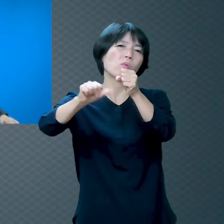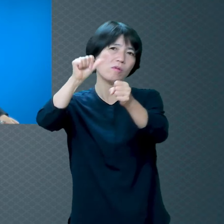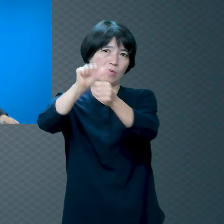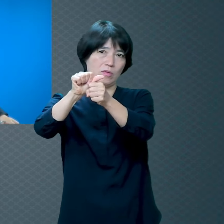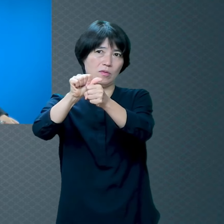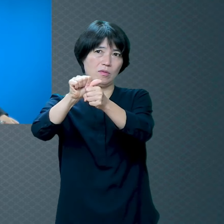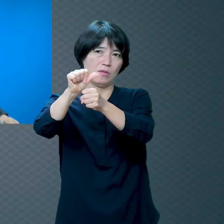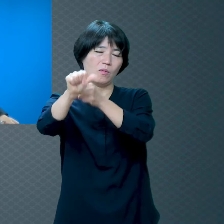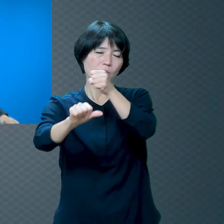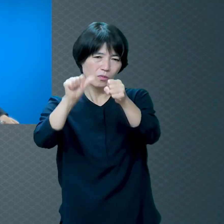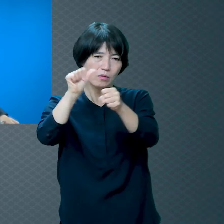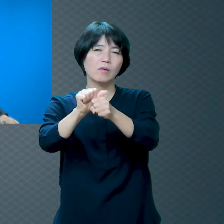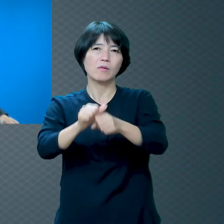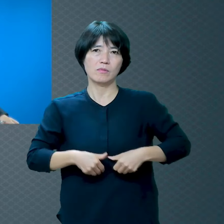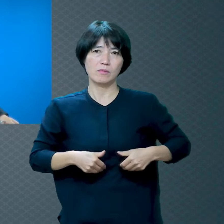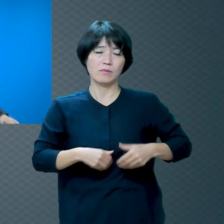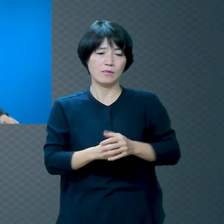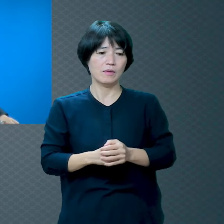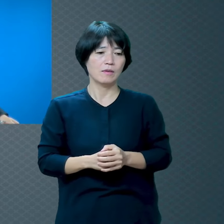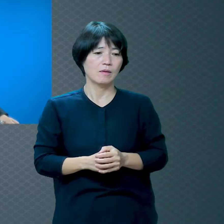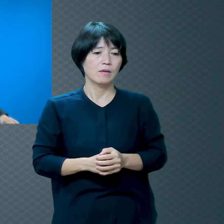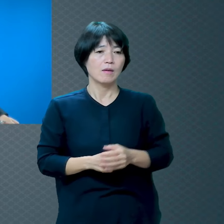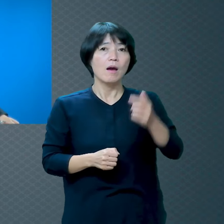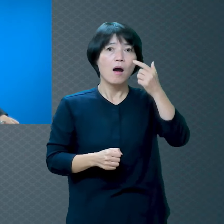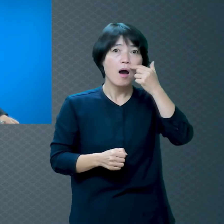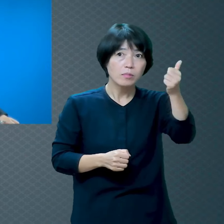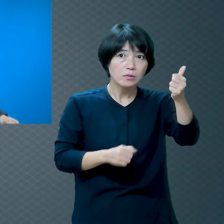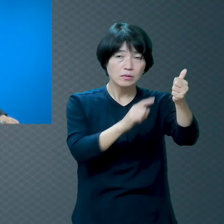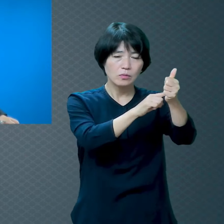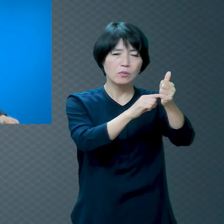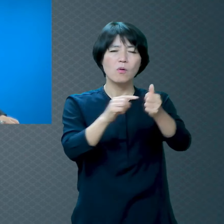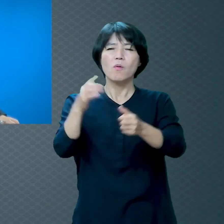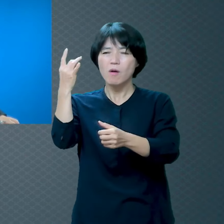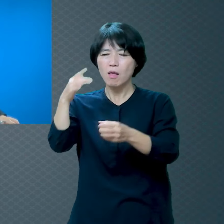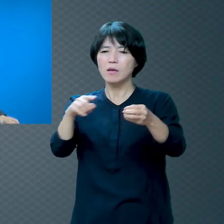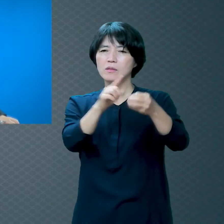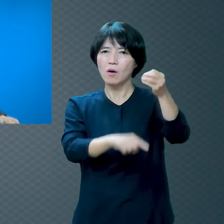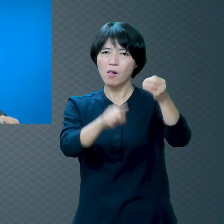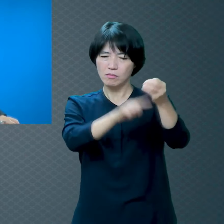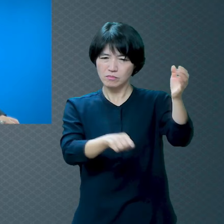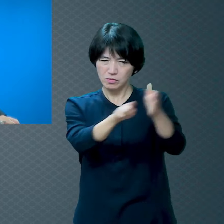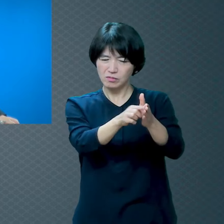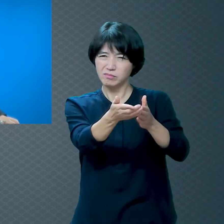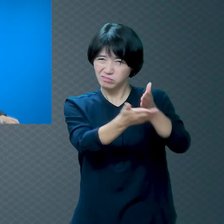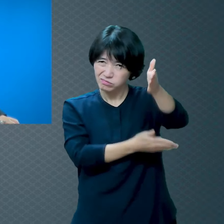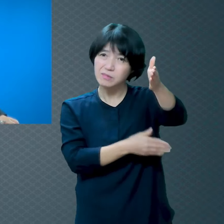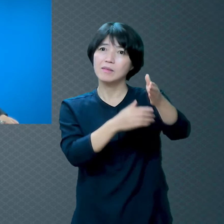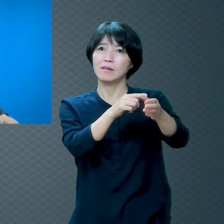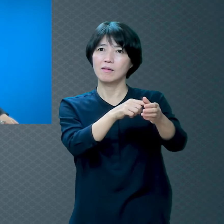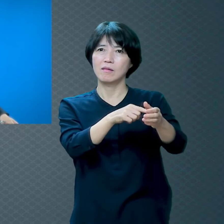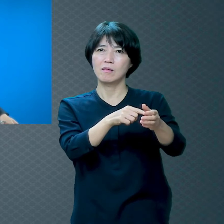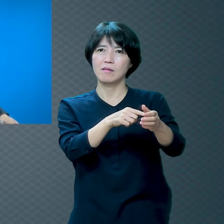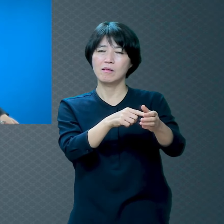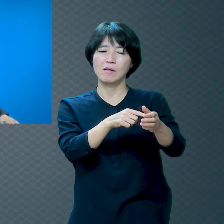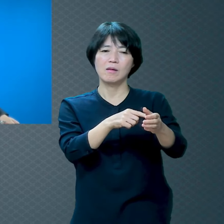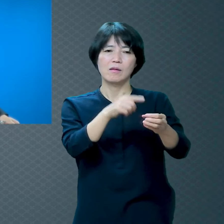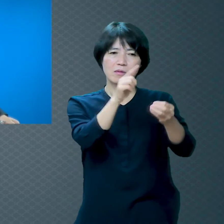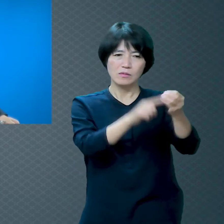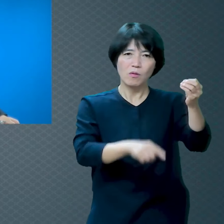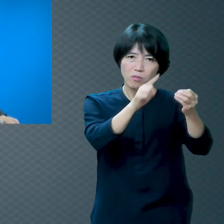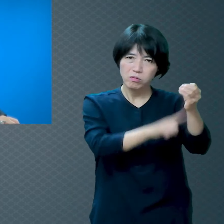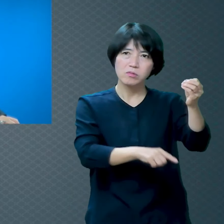저희 아버님도 절에 심취하셨던 분이죠 편지도 쓰고